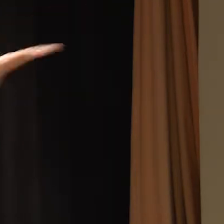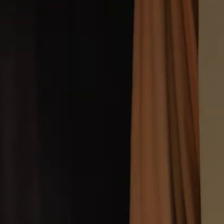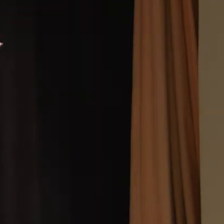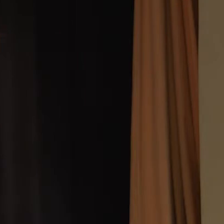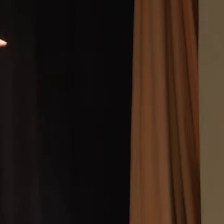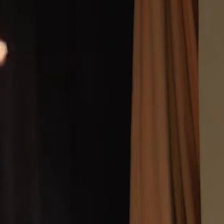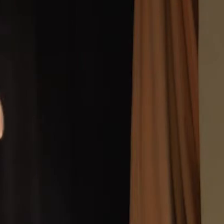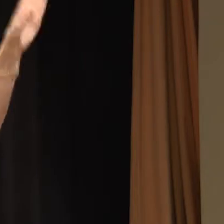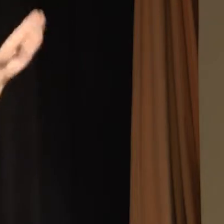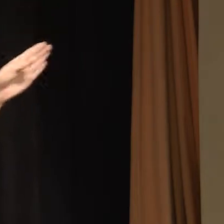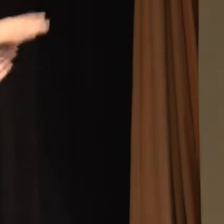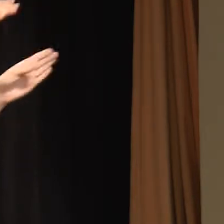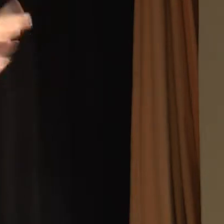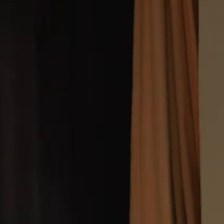tratando, conversando, ouvindo.